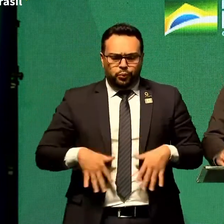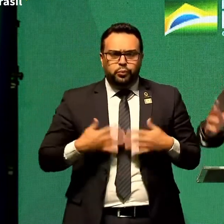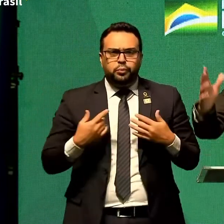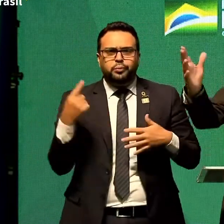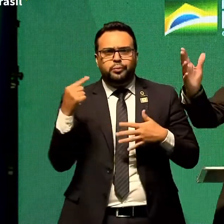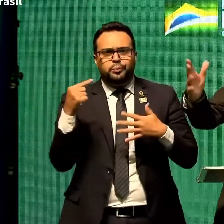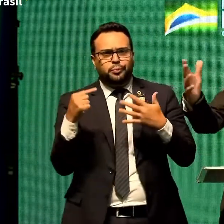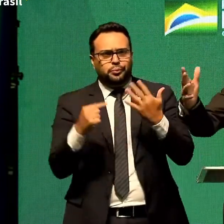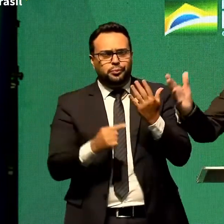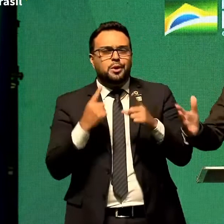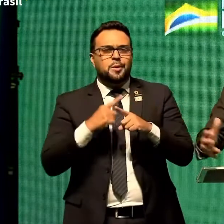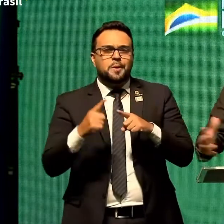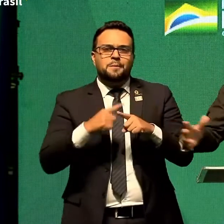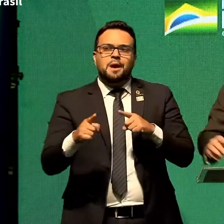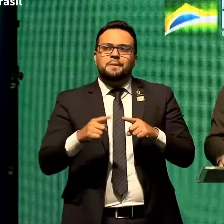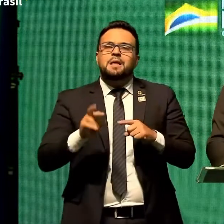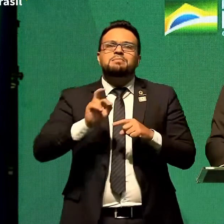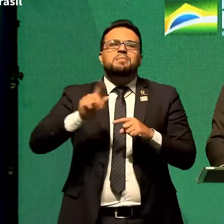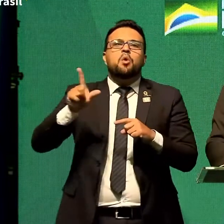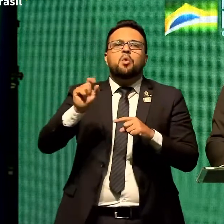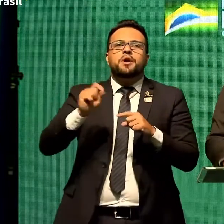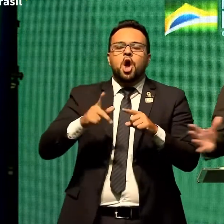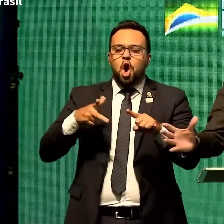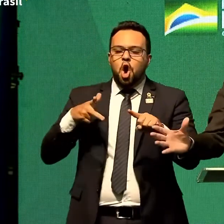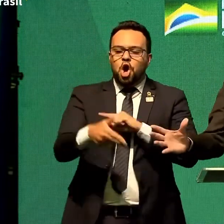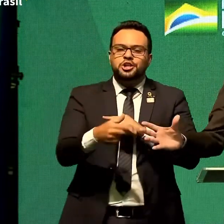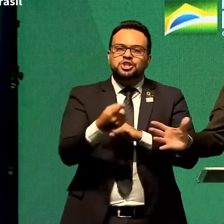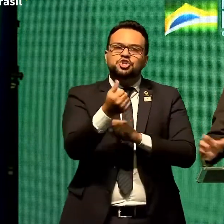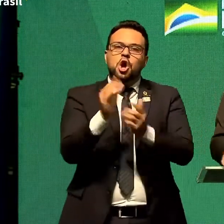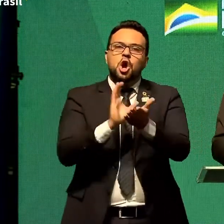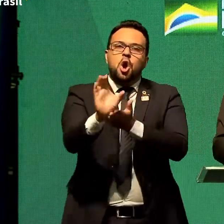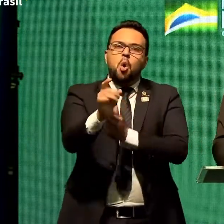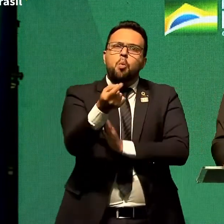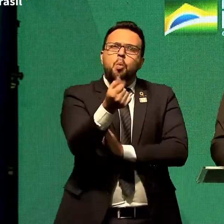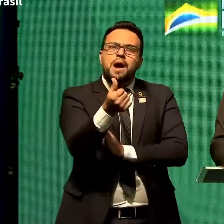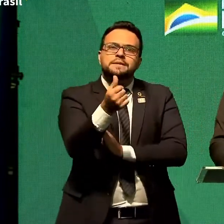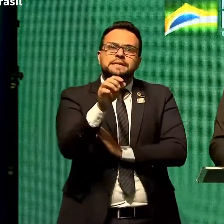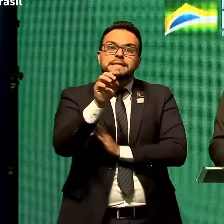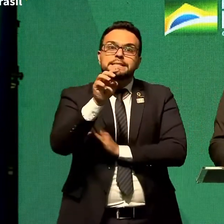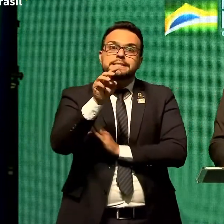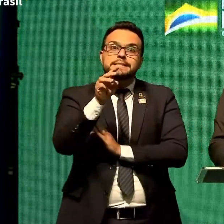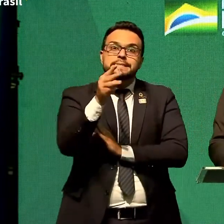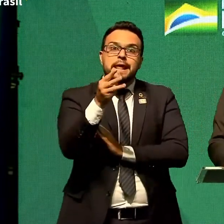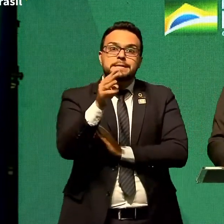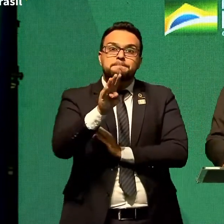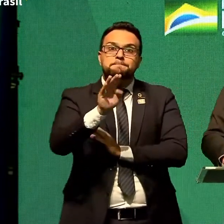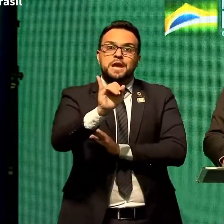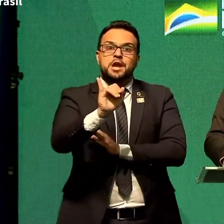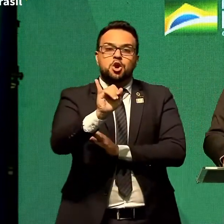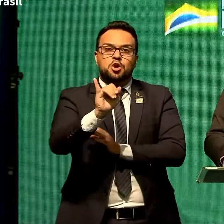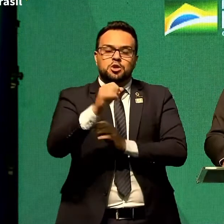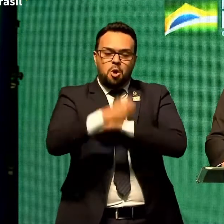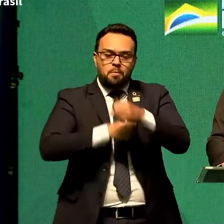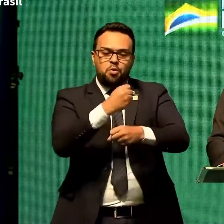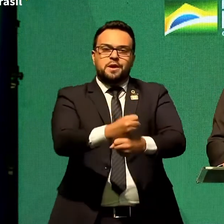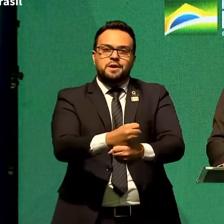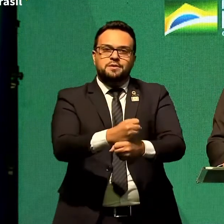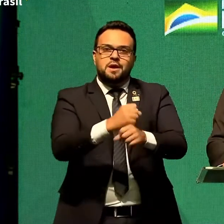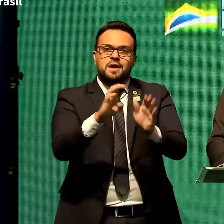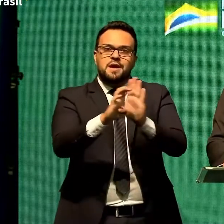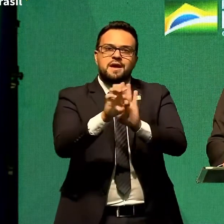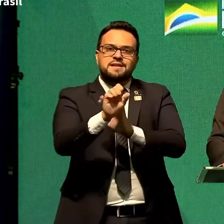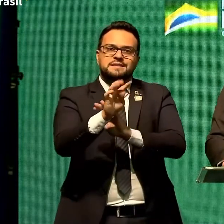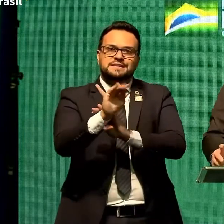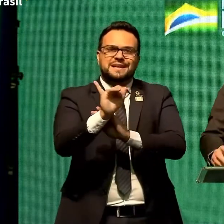Eu não tirei dinheiro da imprensa por maldade. Eram quase 3 bilhões por ano de estatais e de orçamento